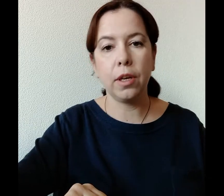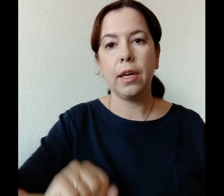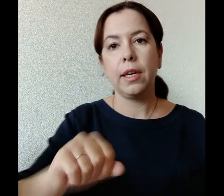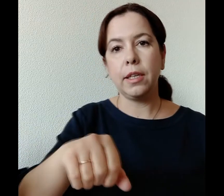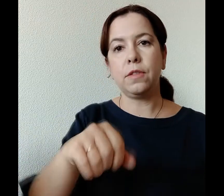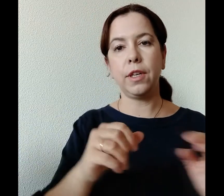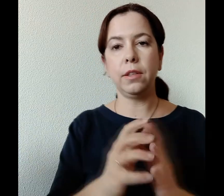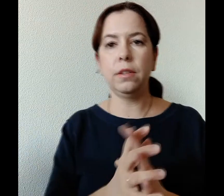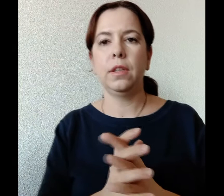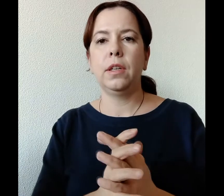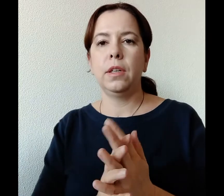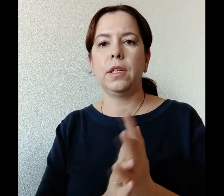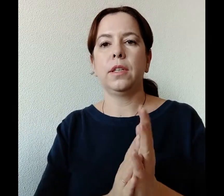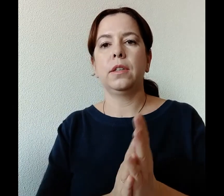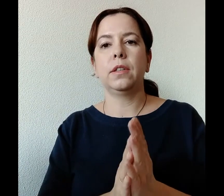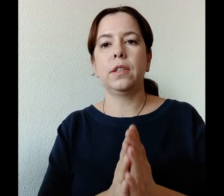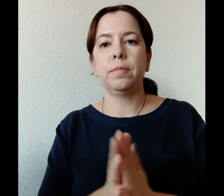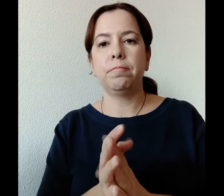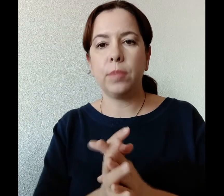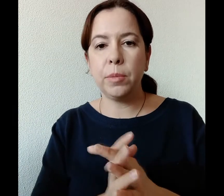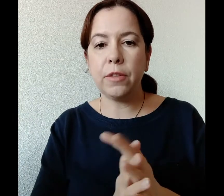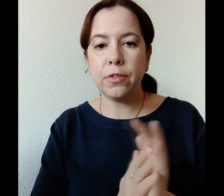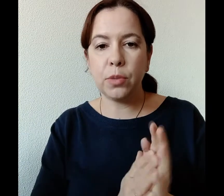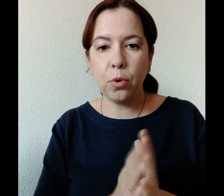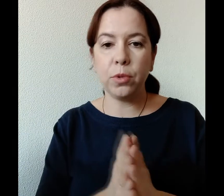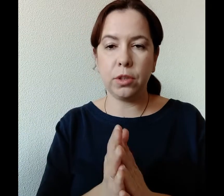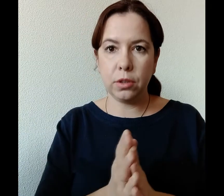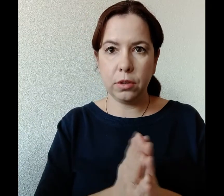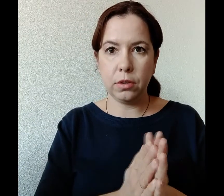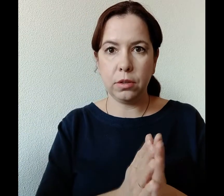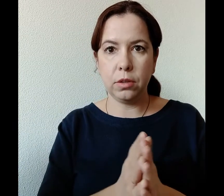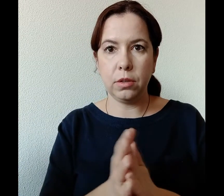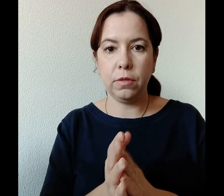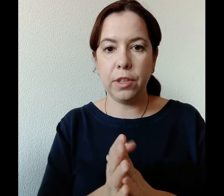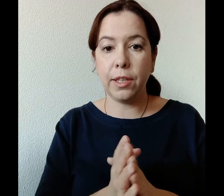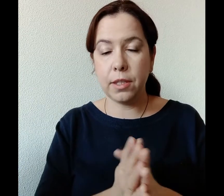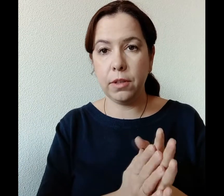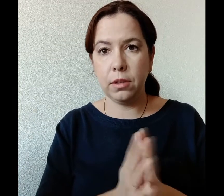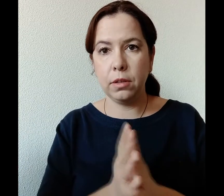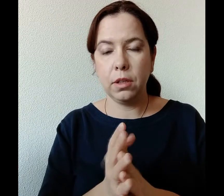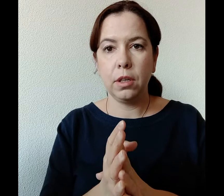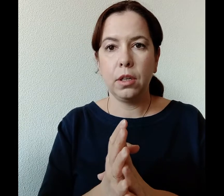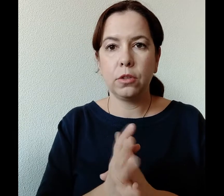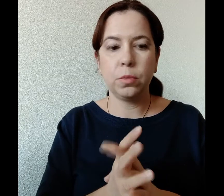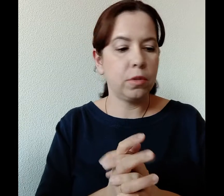Есть вариант, именно вспомнить Ветхий Завет, собственно,